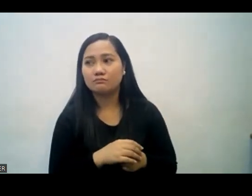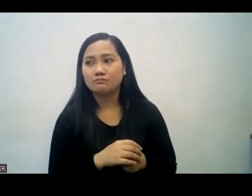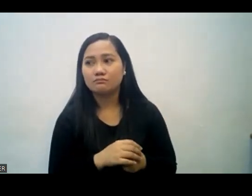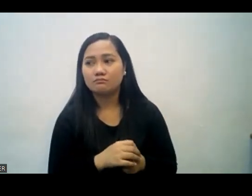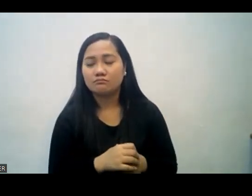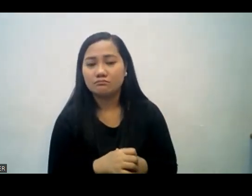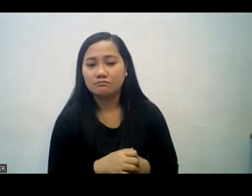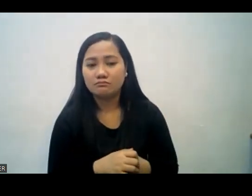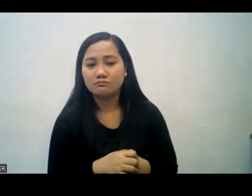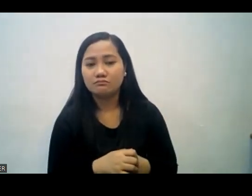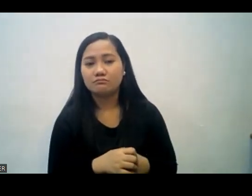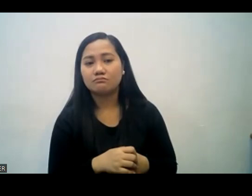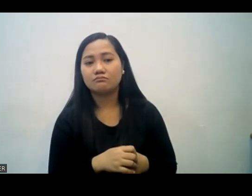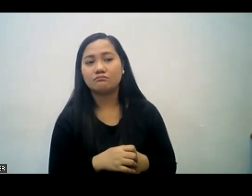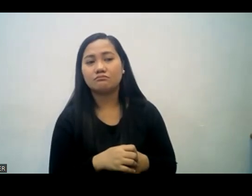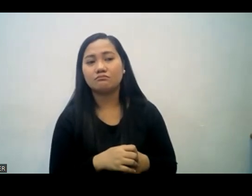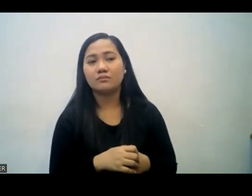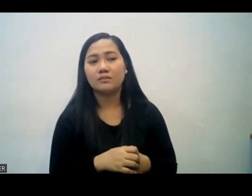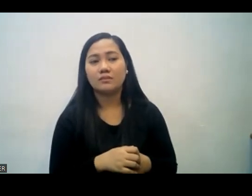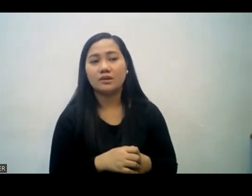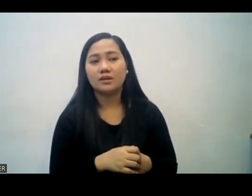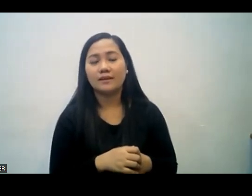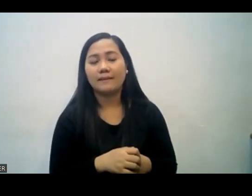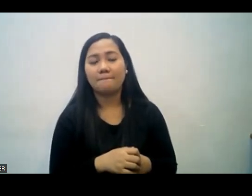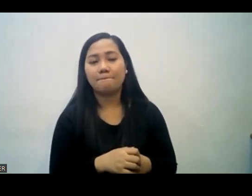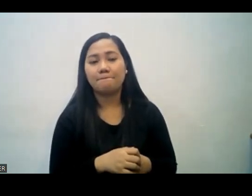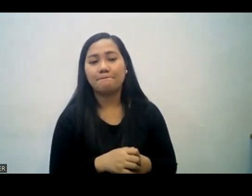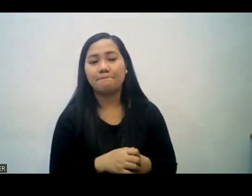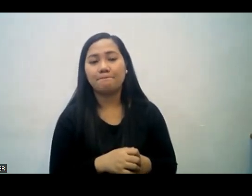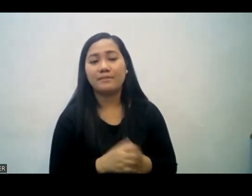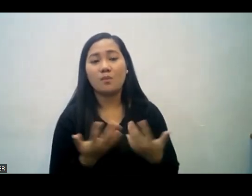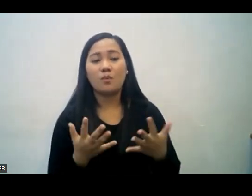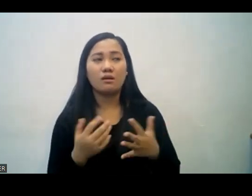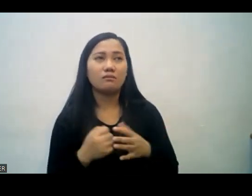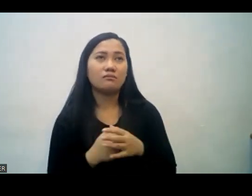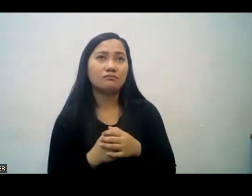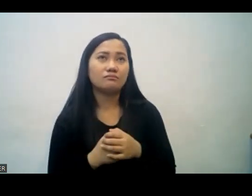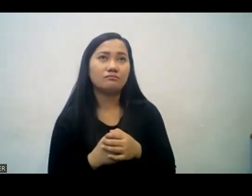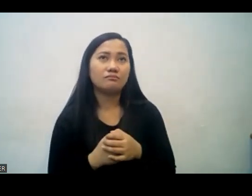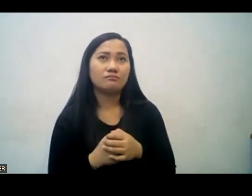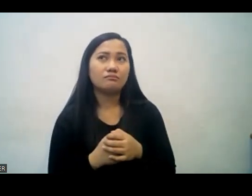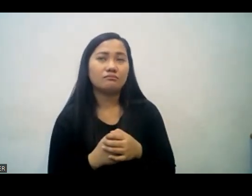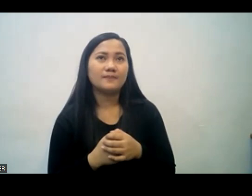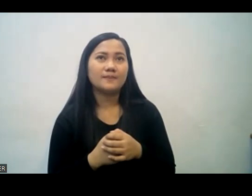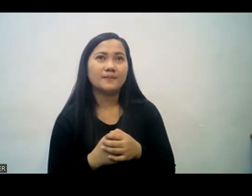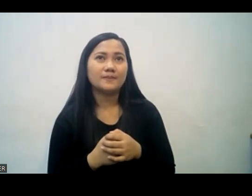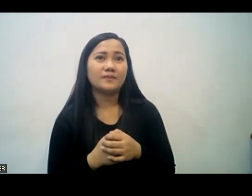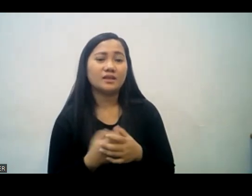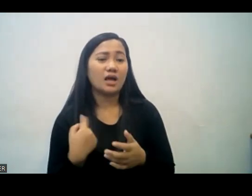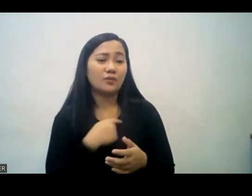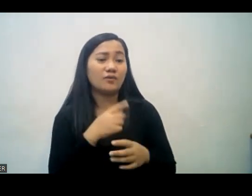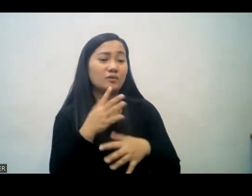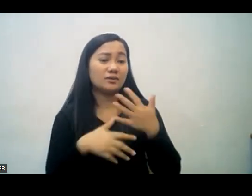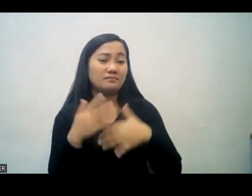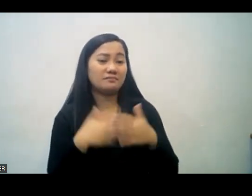natin tinatawagan sila o kaya hindi man lang binibisita kaya kung ganun po yung ating fellowship ay hindi lalago so Bible